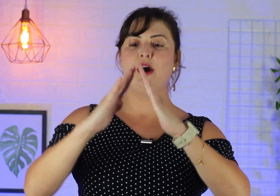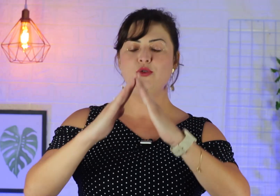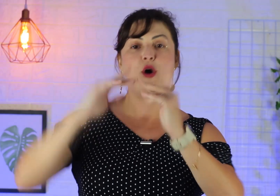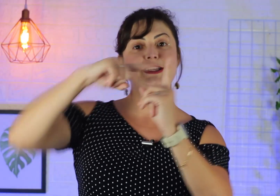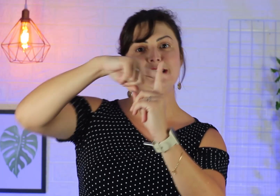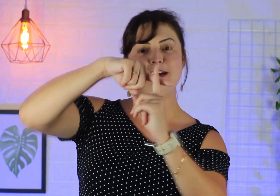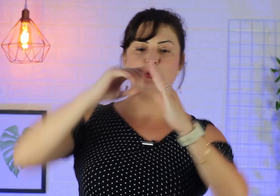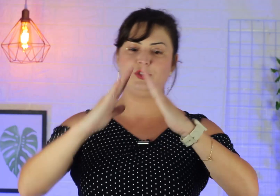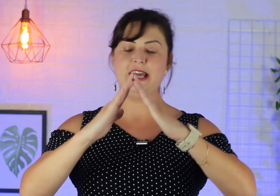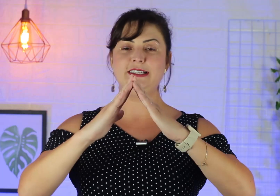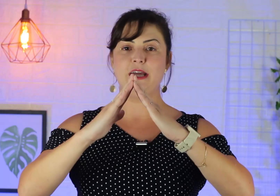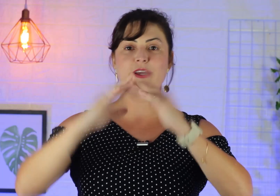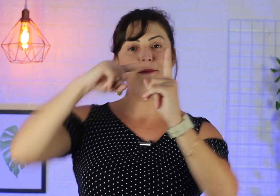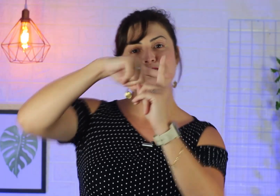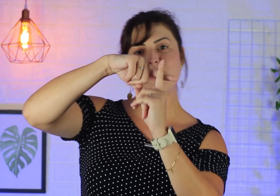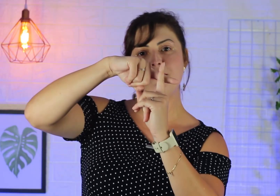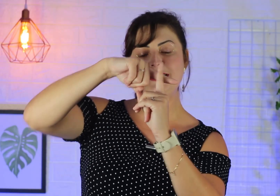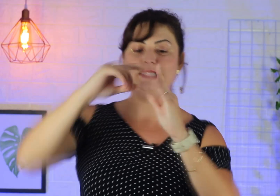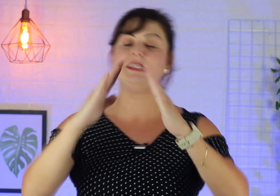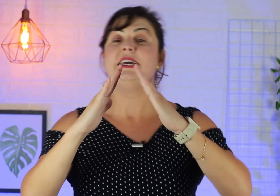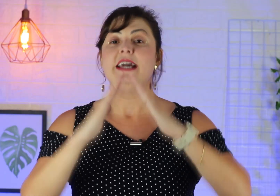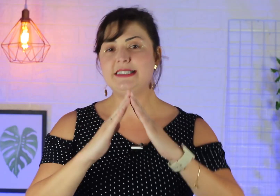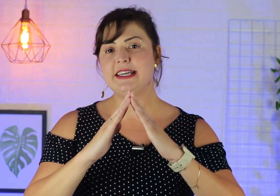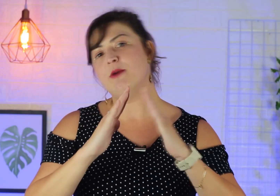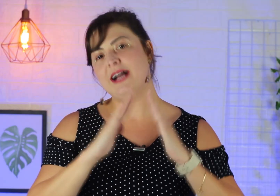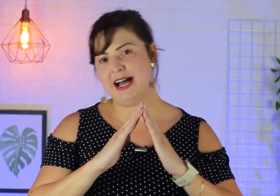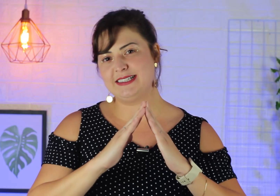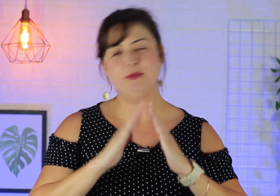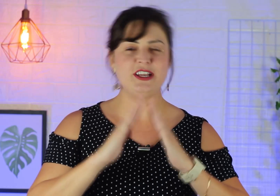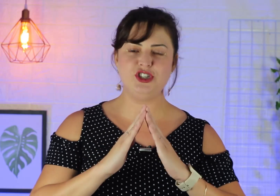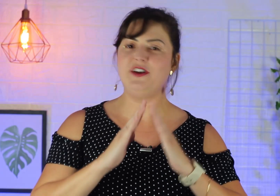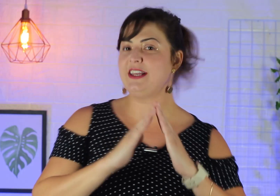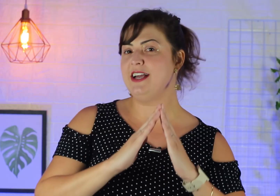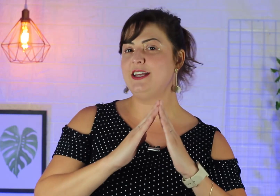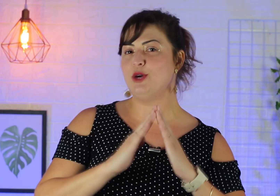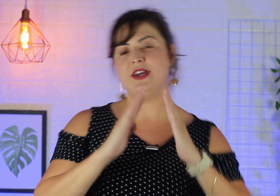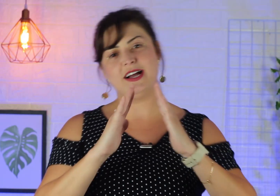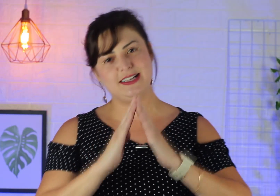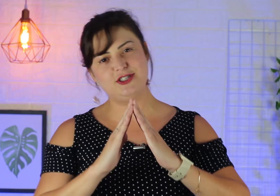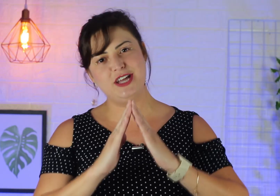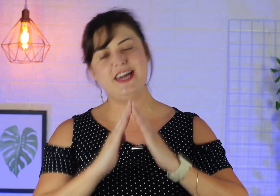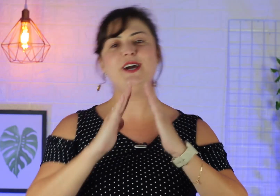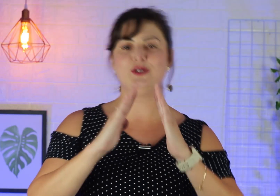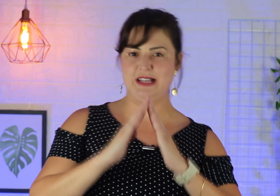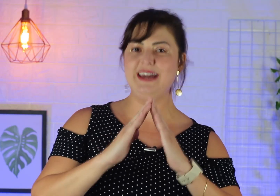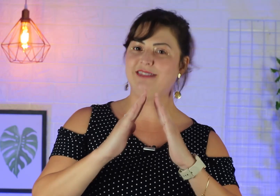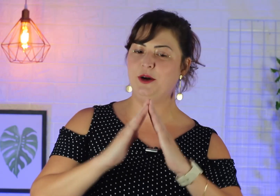Então, dois sinais juntos. Esse sinal aqui e mais esse. Essa aqui é uma casa, porque a gente fala que a igreja é o quê? É casa de Deus, né? Então,